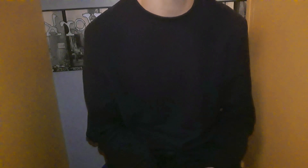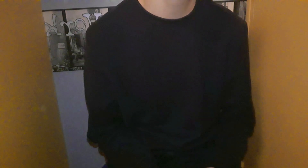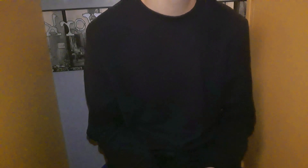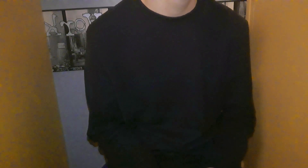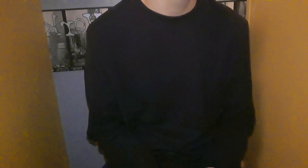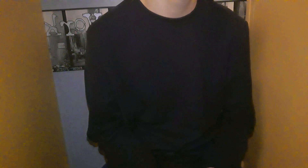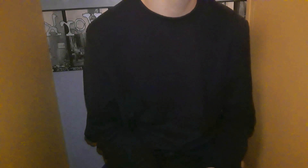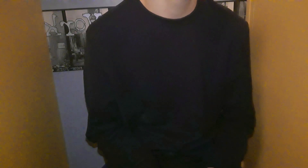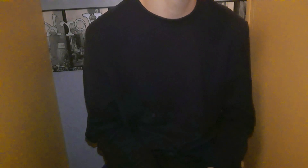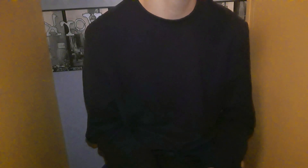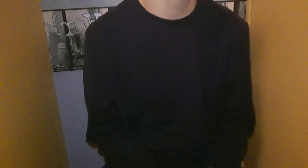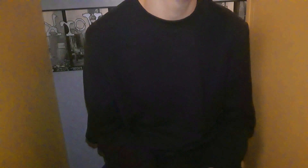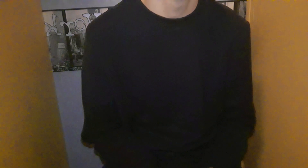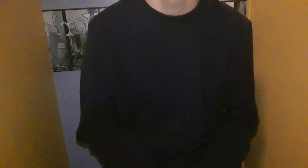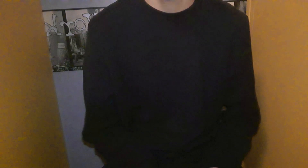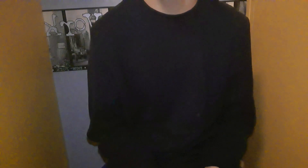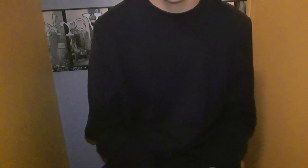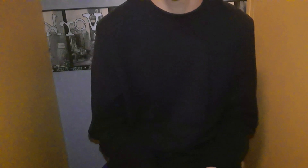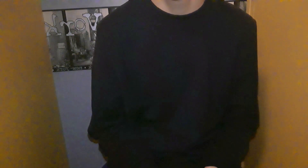Mais bon On n'est pas rendu